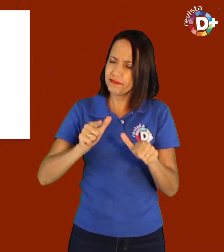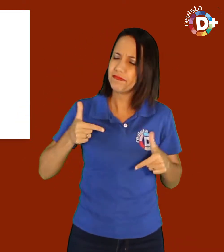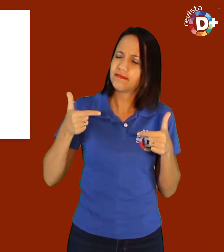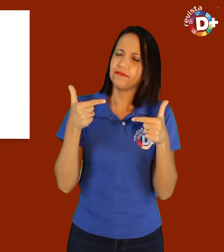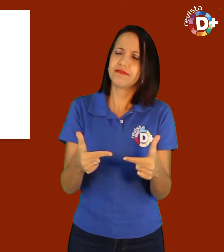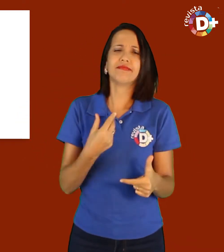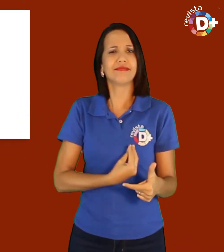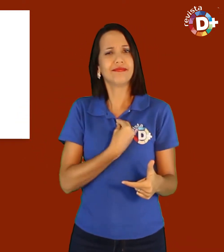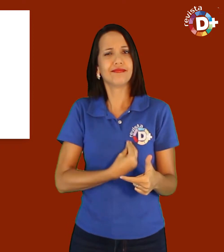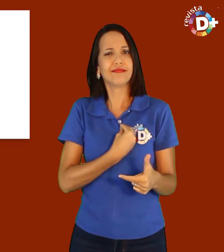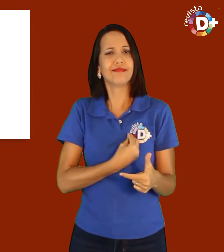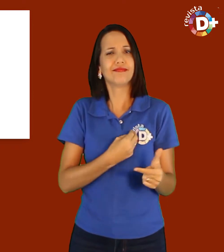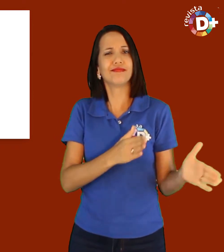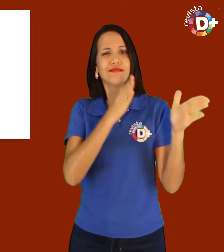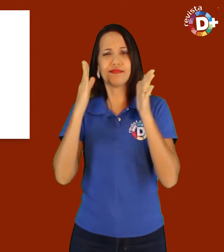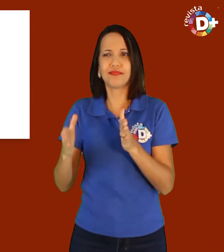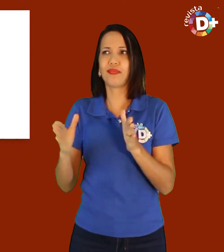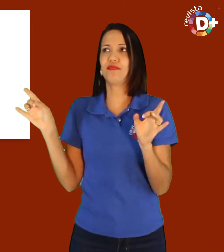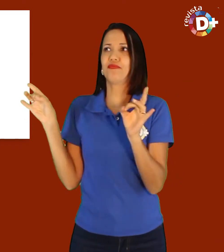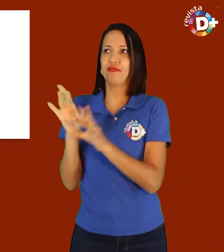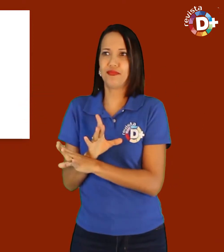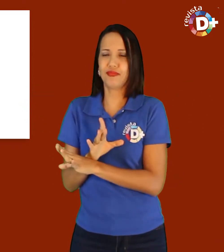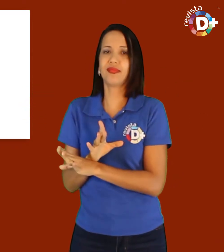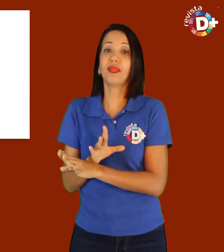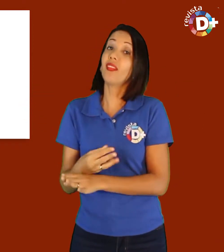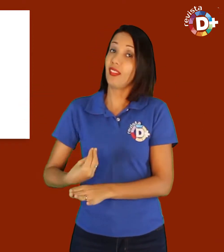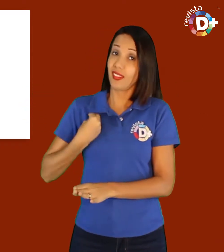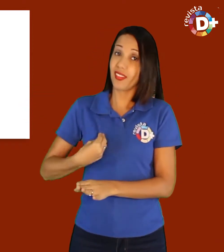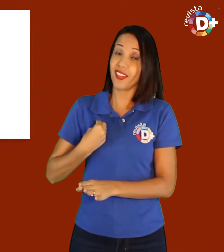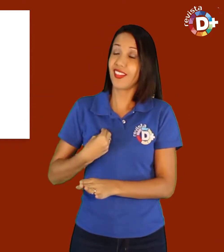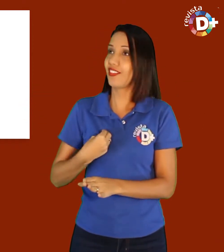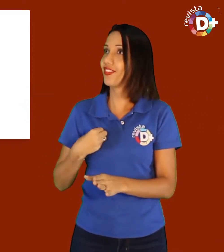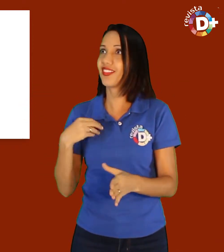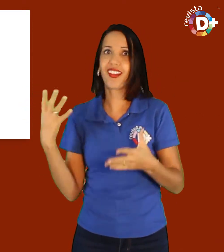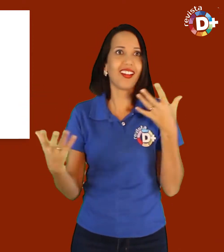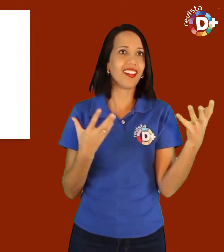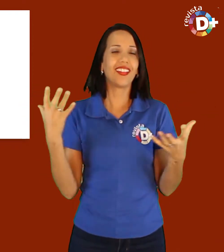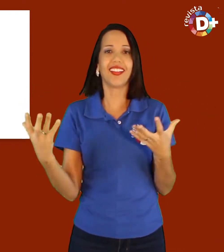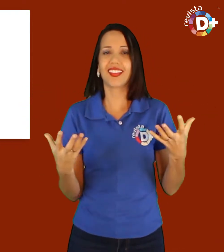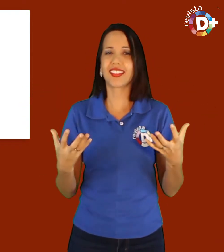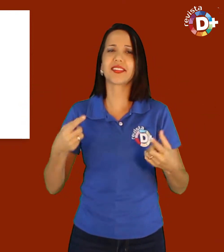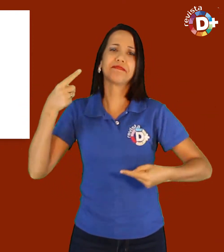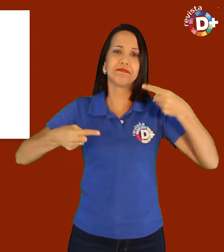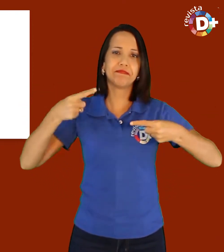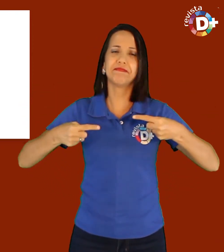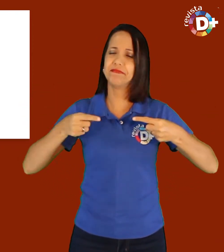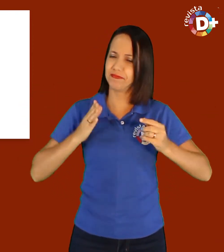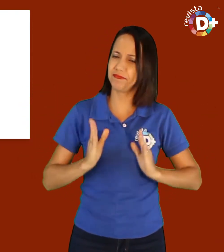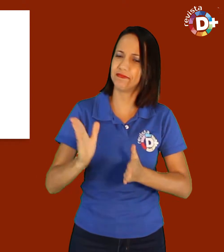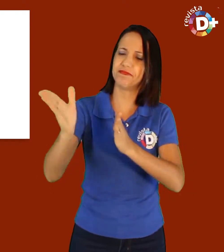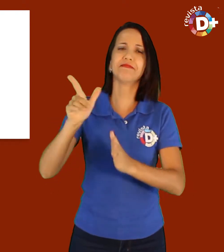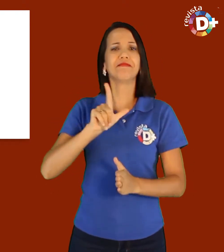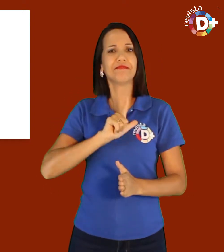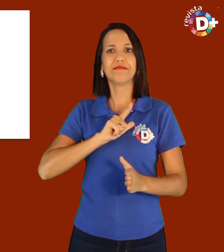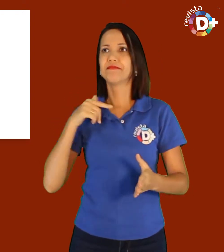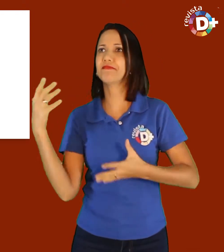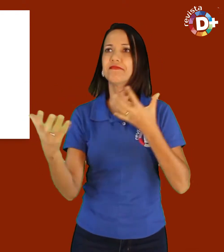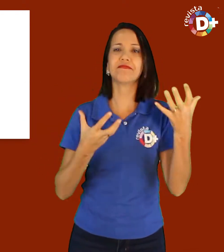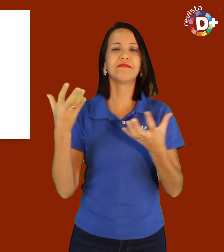tenho trabalhos realizados e uma parte da missão já cumprida. A vida é dinâmica e a política segue esse